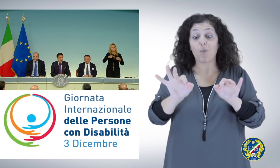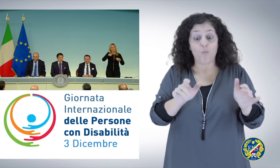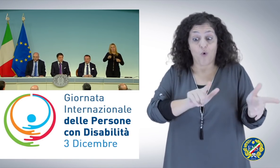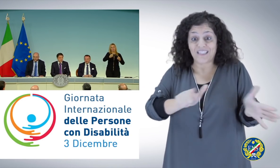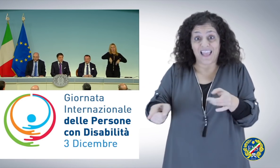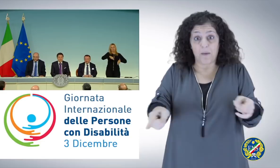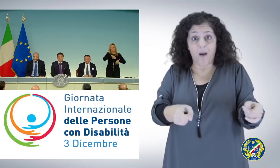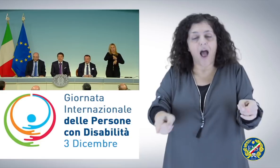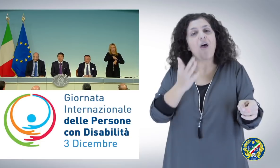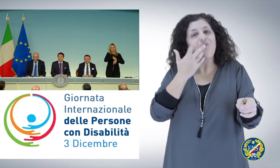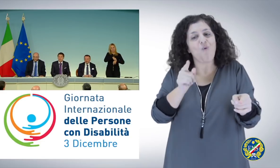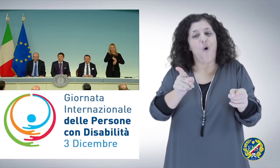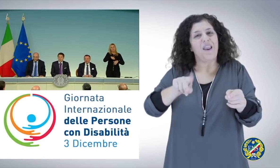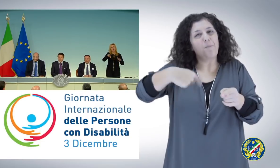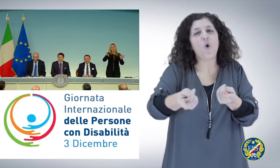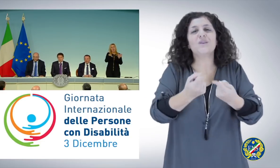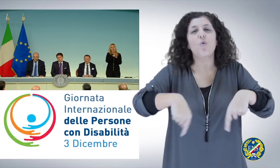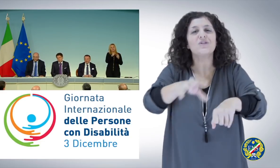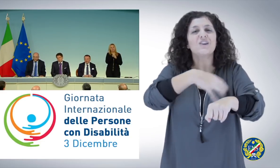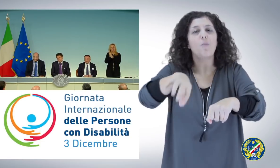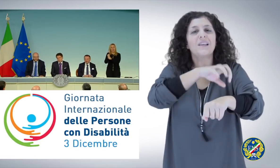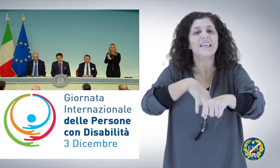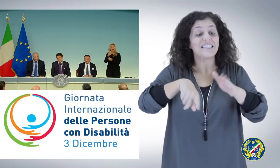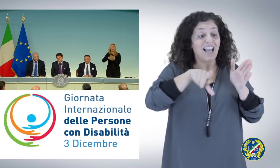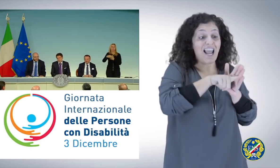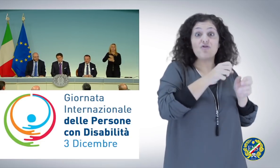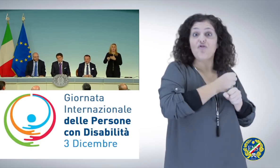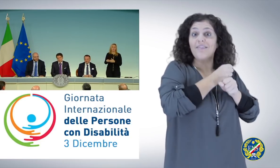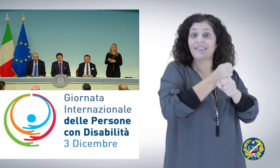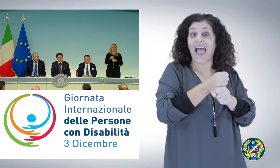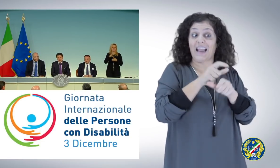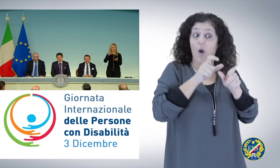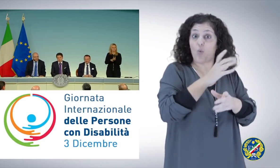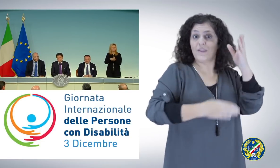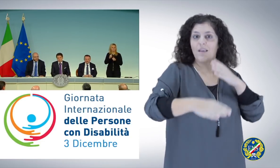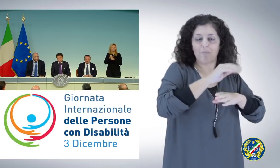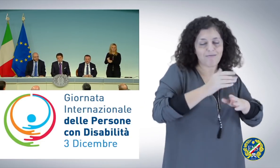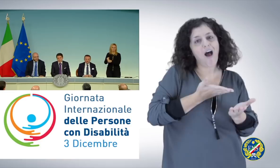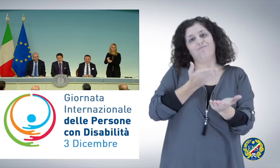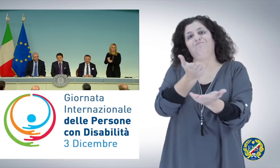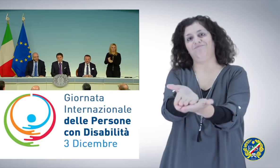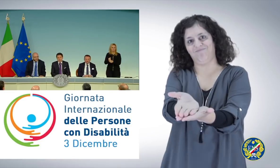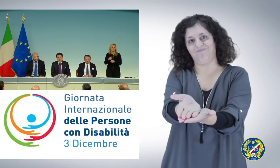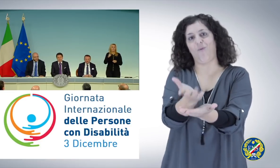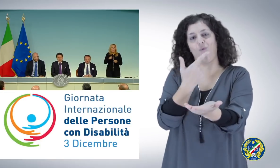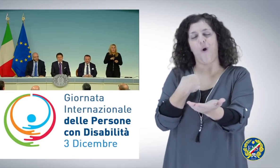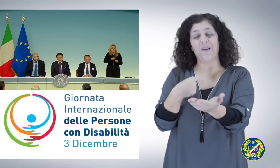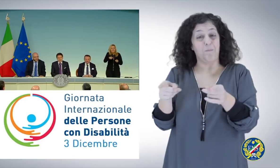dei Ministri la legge di delega sulle disabilità. Sarà un passaggio fondamentale, siamo veramente lieti